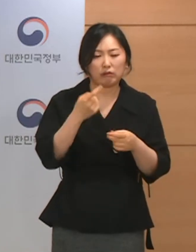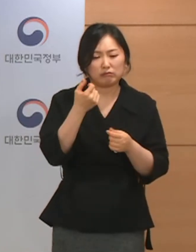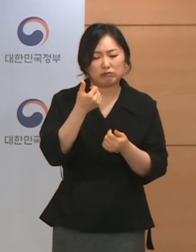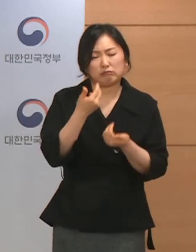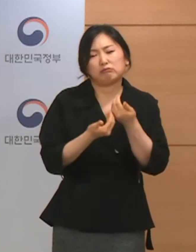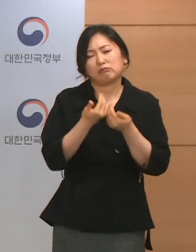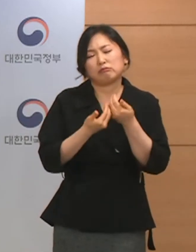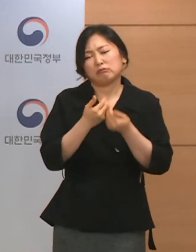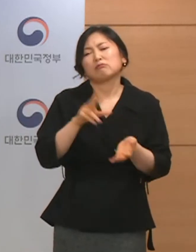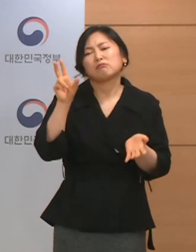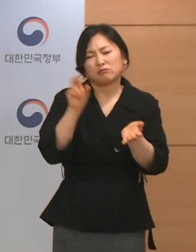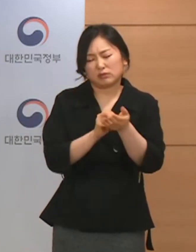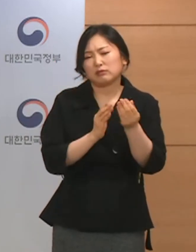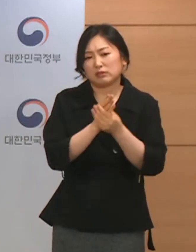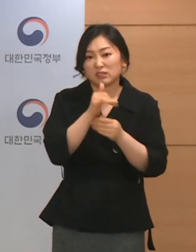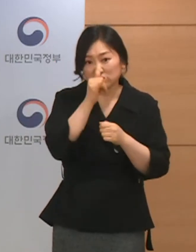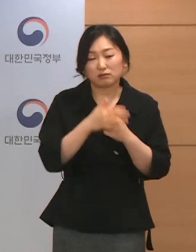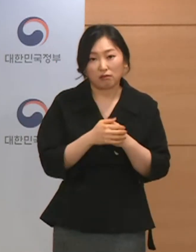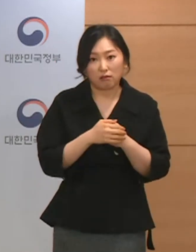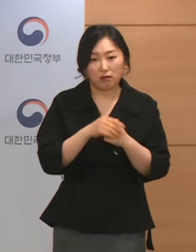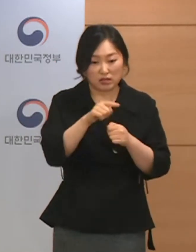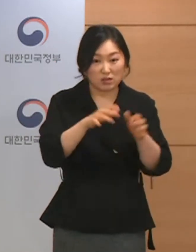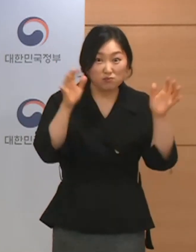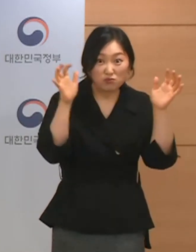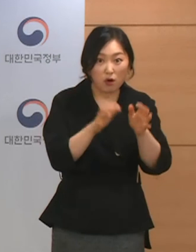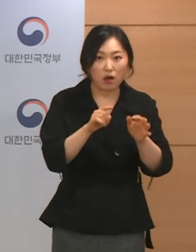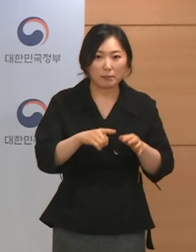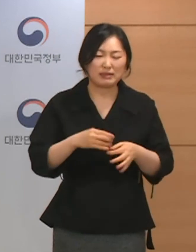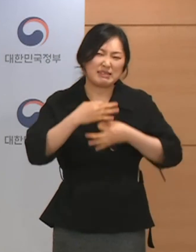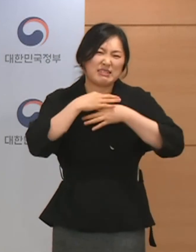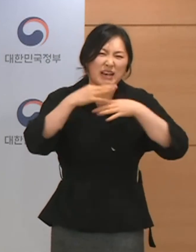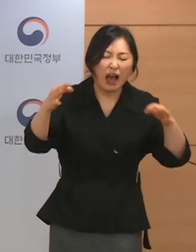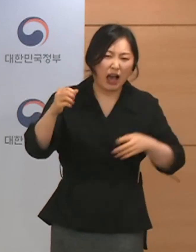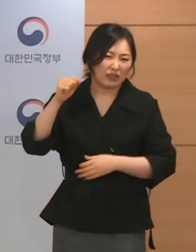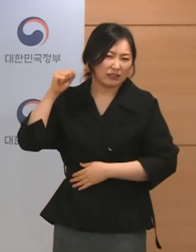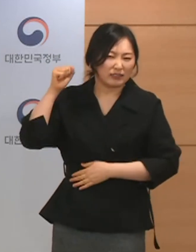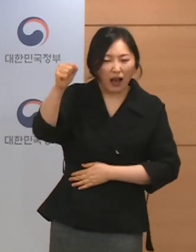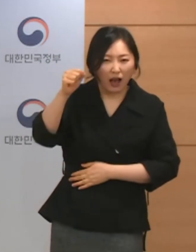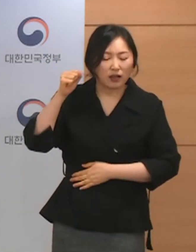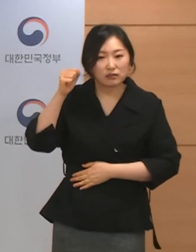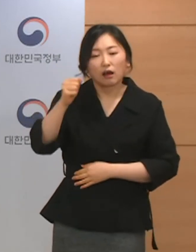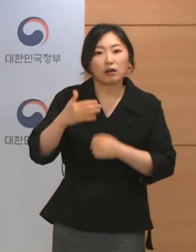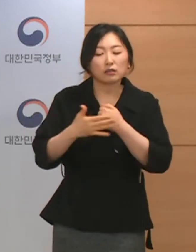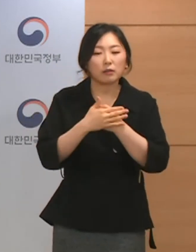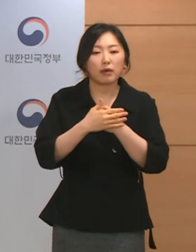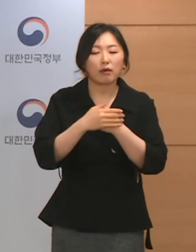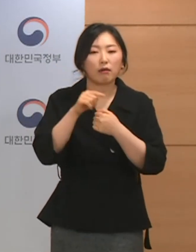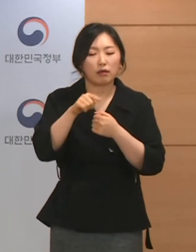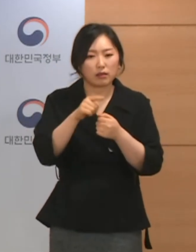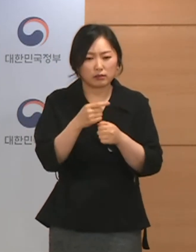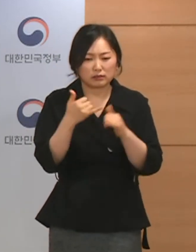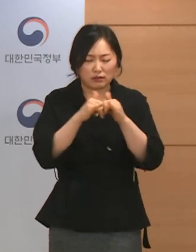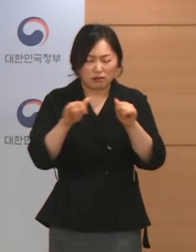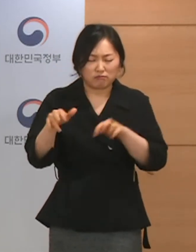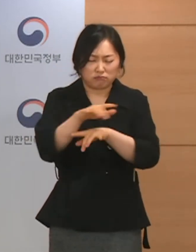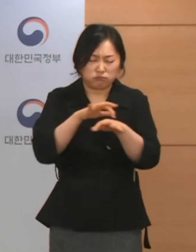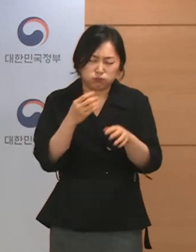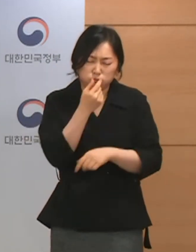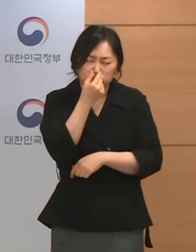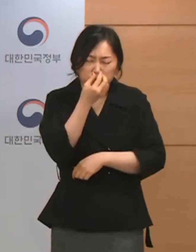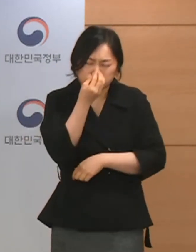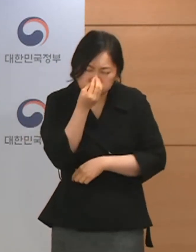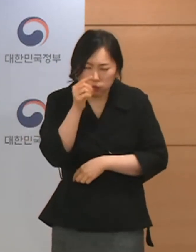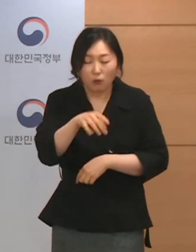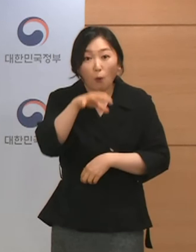점 또한 집회의 성격 자체가 구호나 함성 등을 외치면서 밀집된 상태에서 방역적 위험도가 커진다는 점